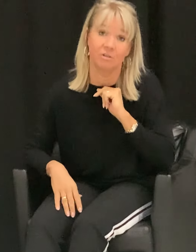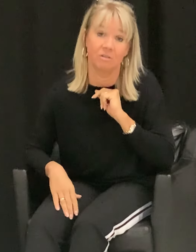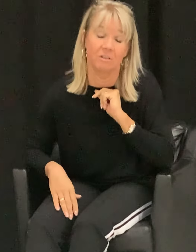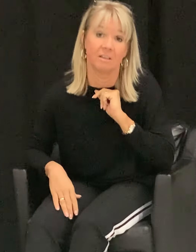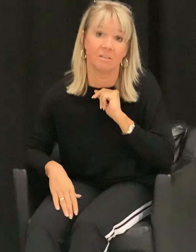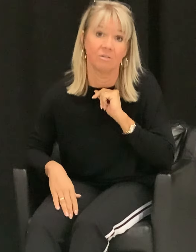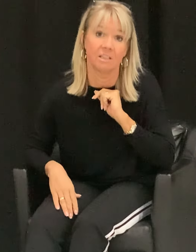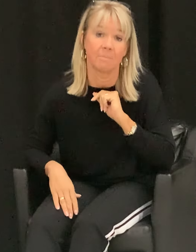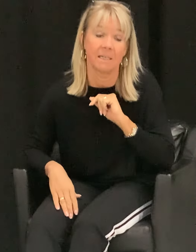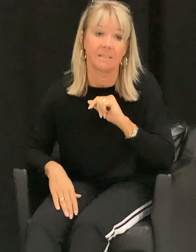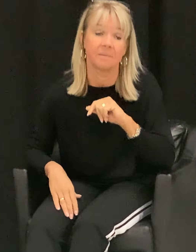am meisten.